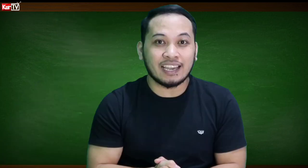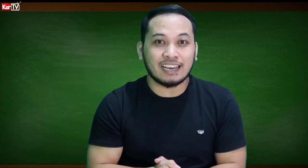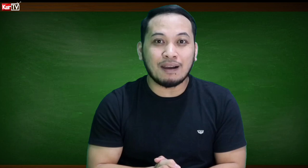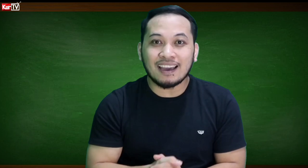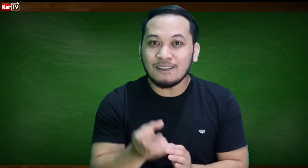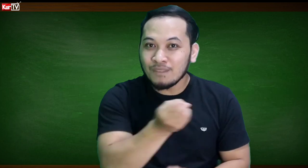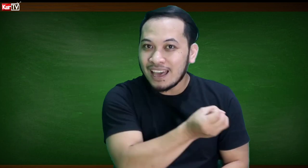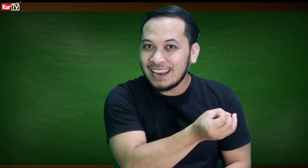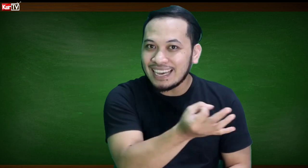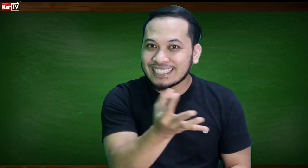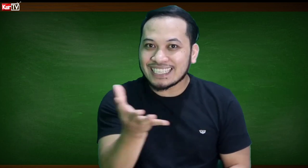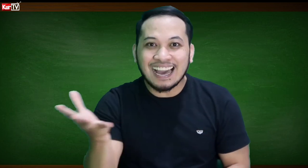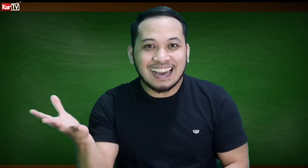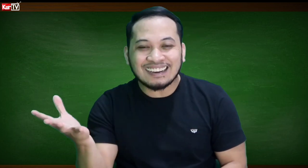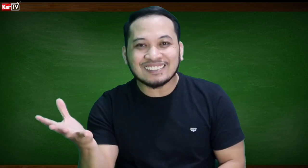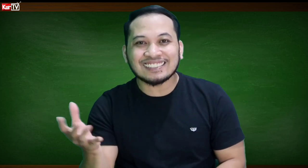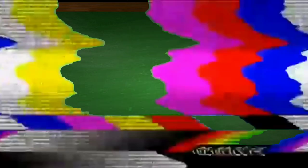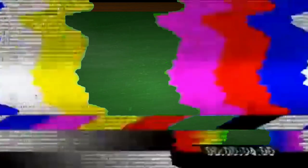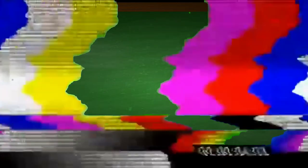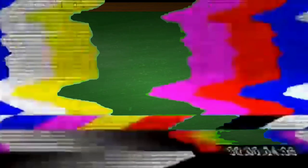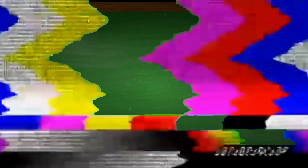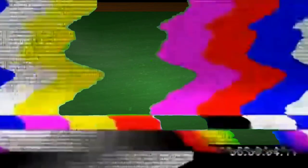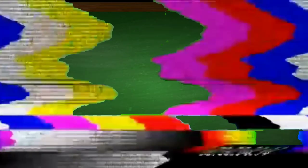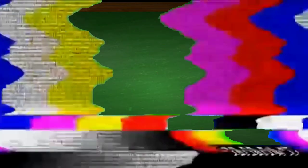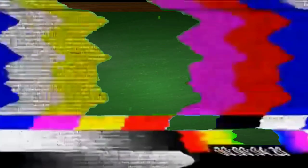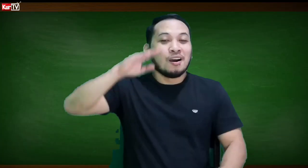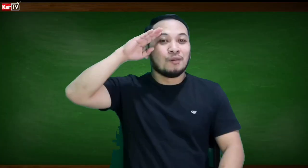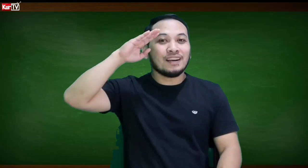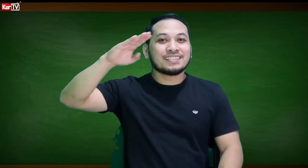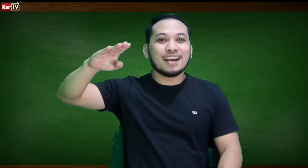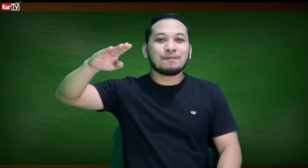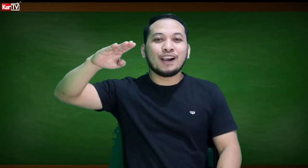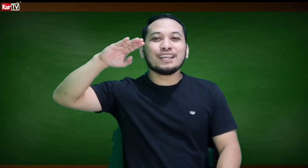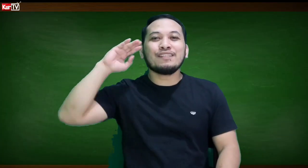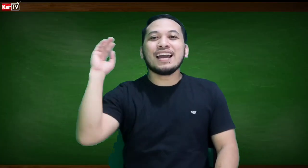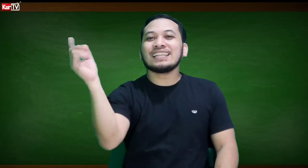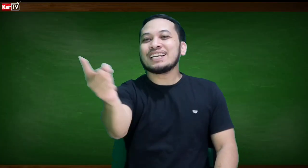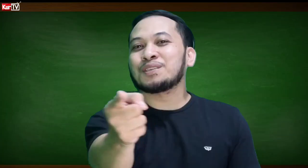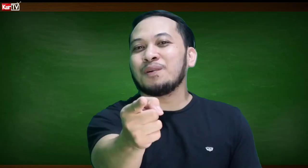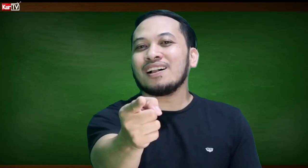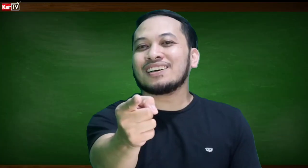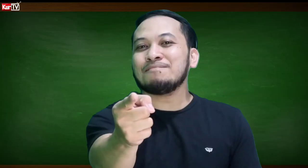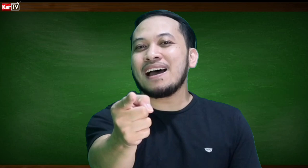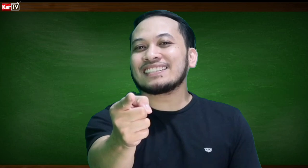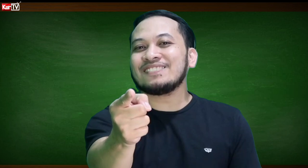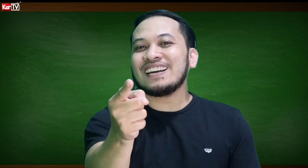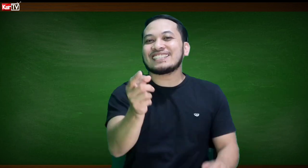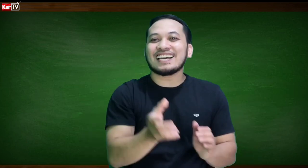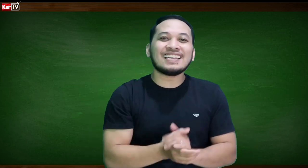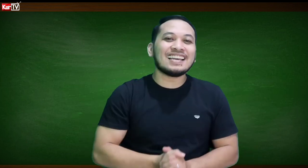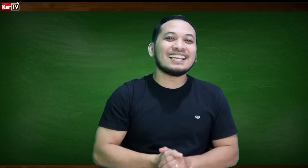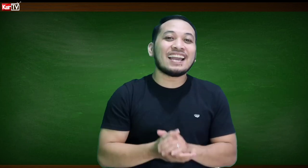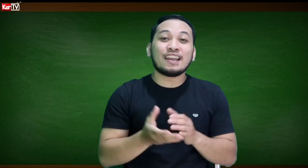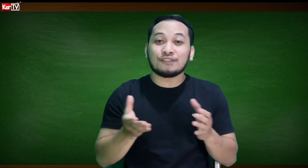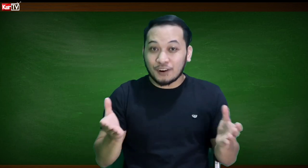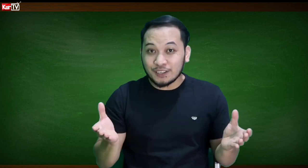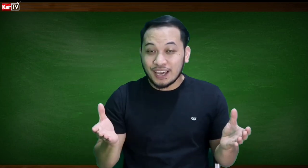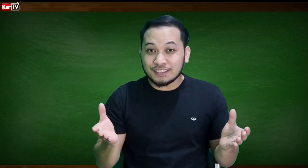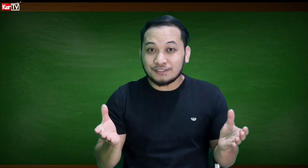Kaya naman, let's count! What's up, PurrDivinetics! Welcome back to my channel! And for today's